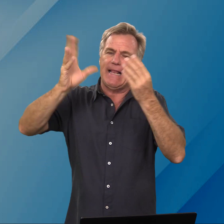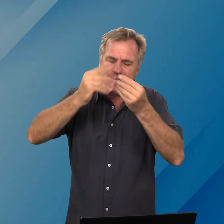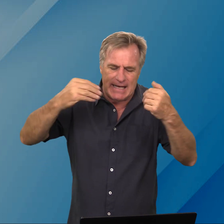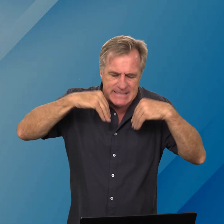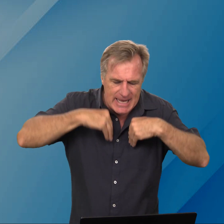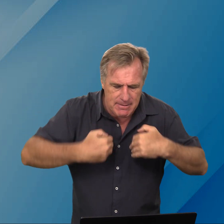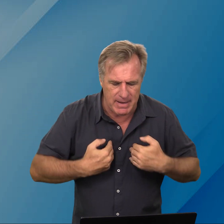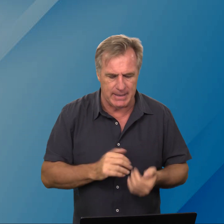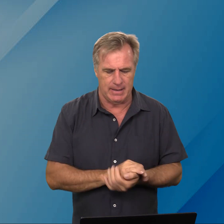heilige gees in my nie